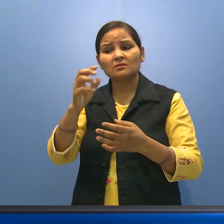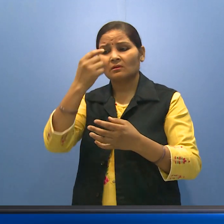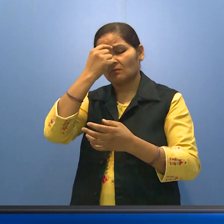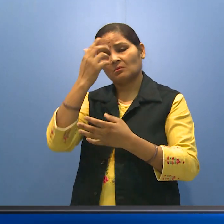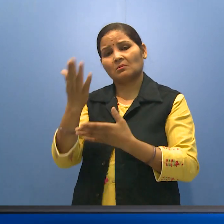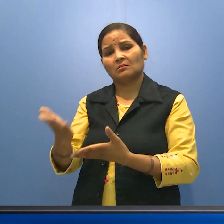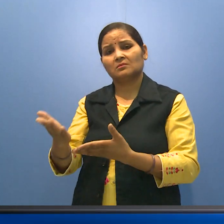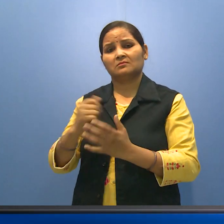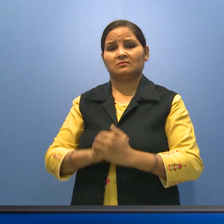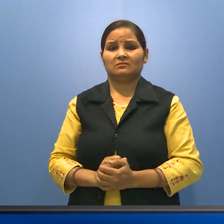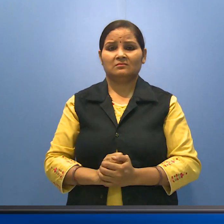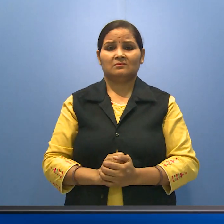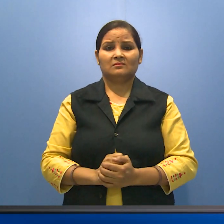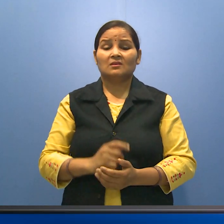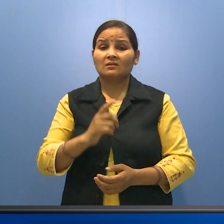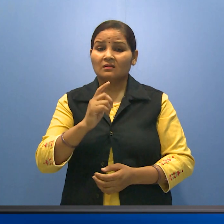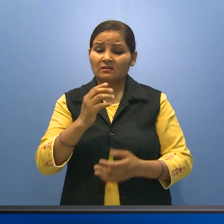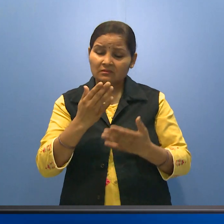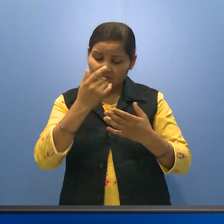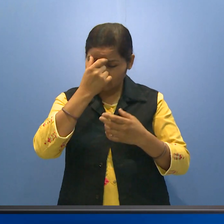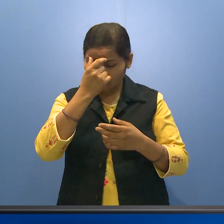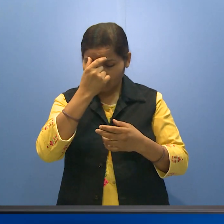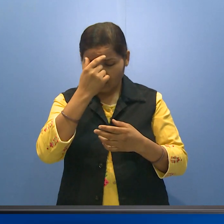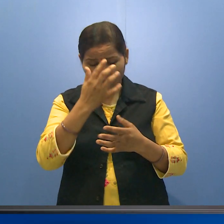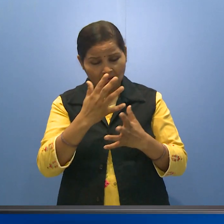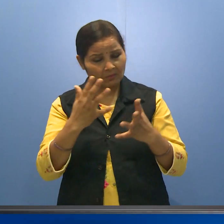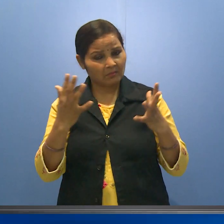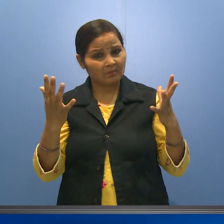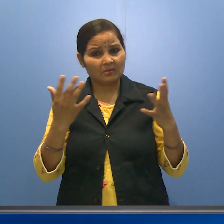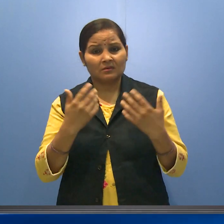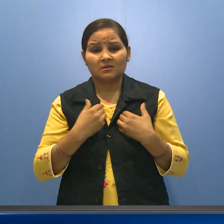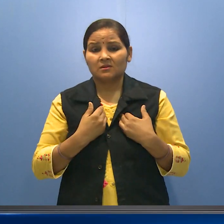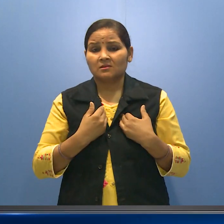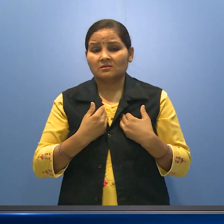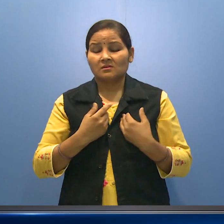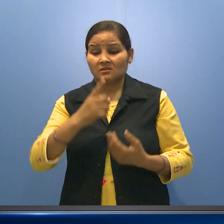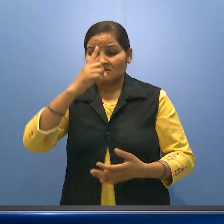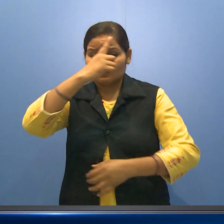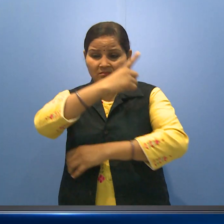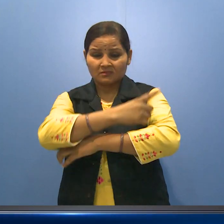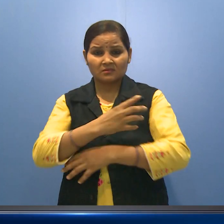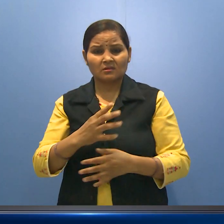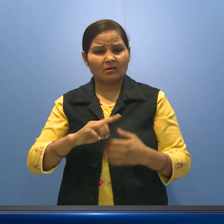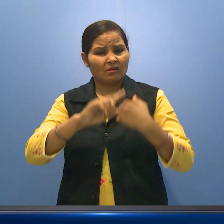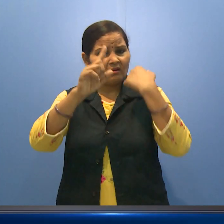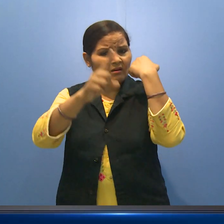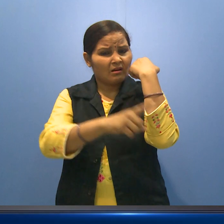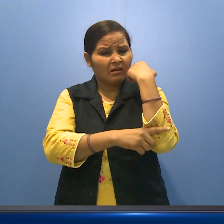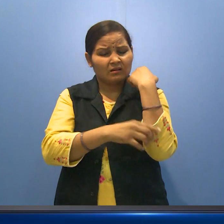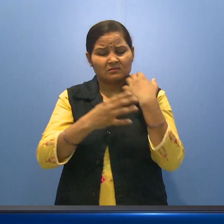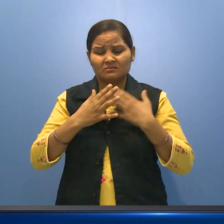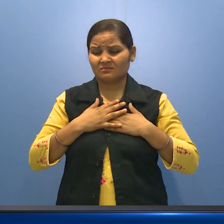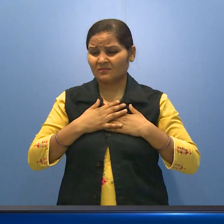तो तीसरा बिगड़ जाता था इतना परिशान हो गया कि मैं क्या करूँ, आखिर